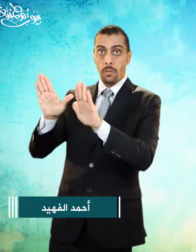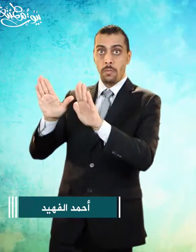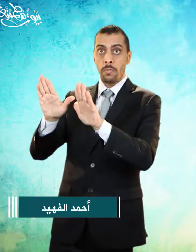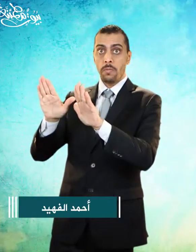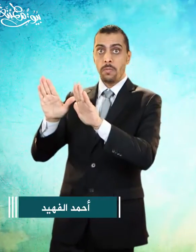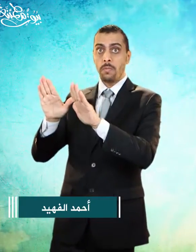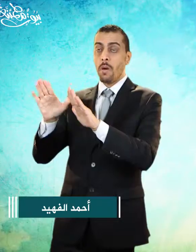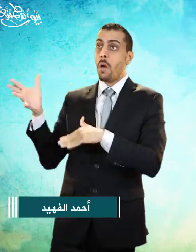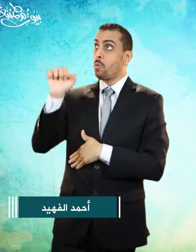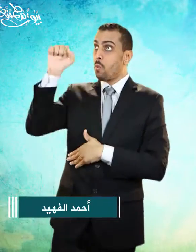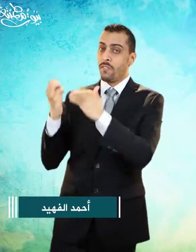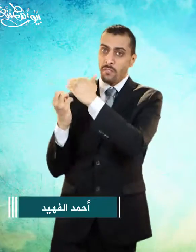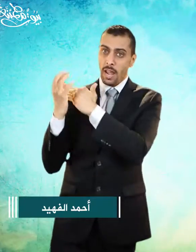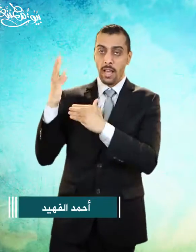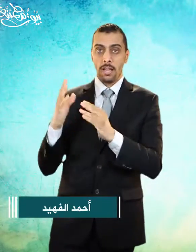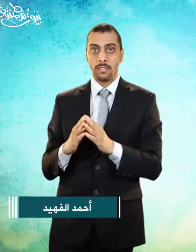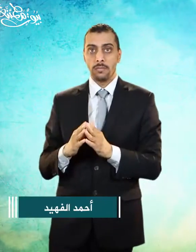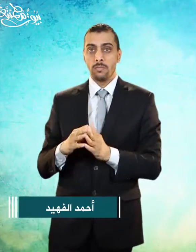من شر ما خلق